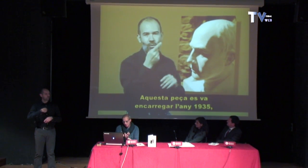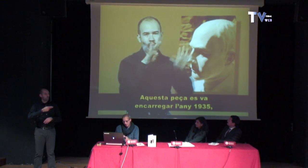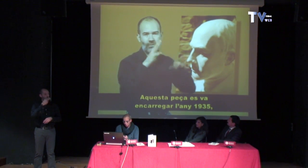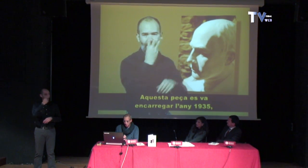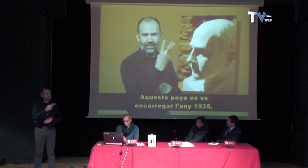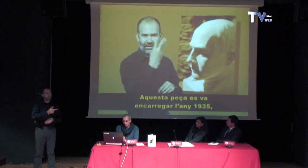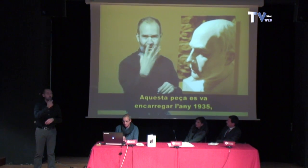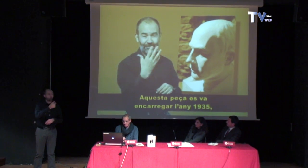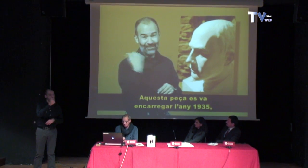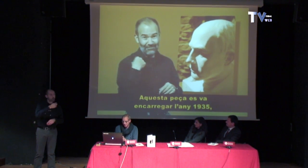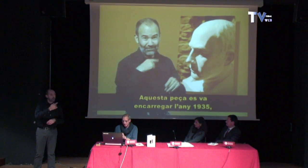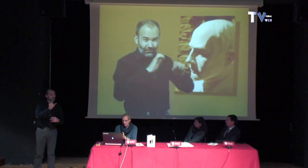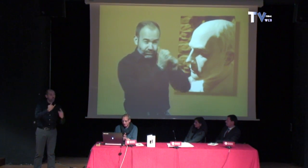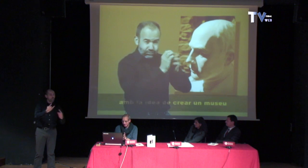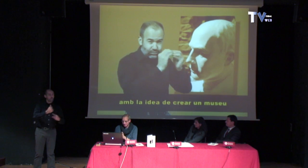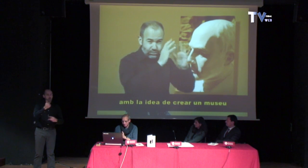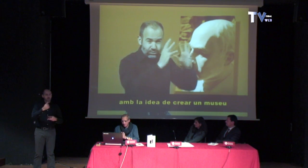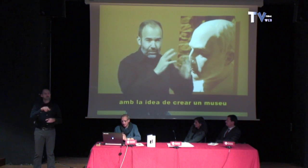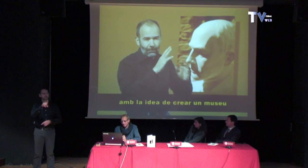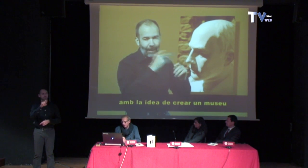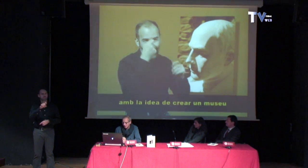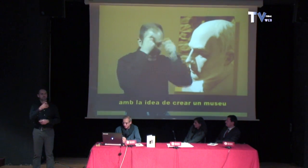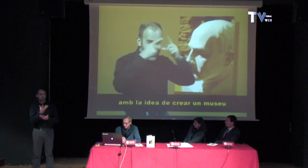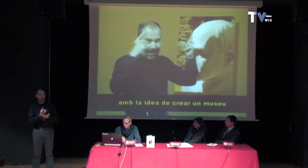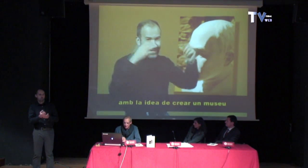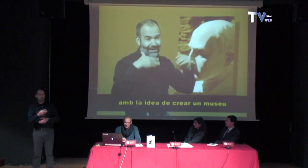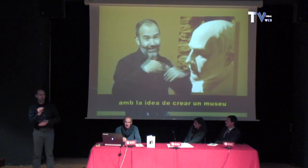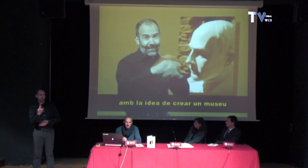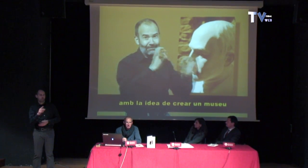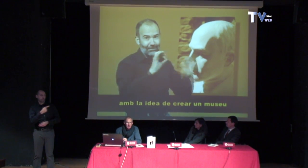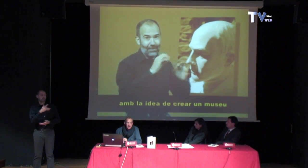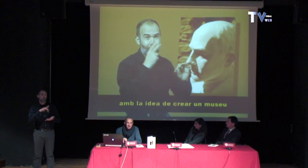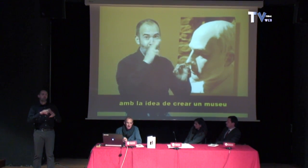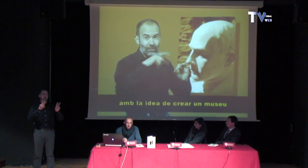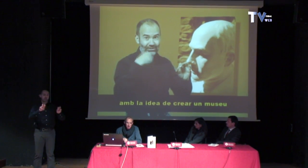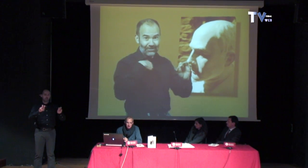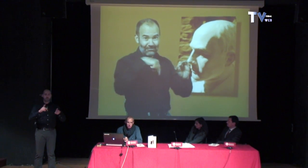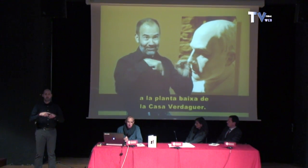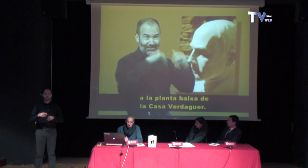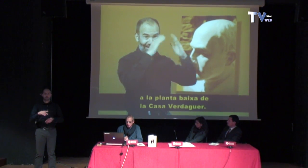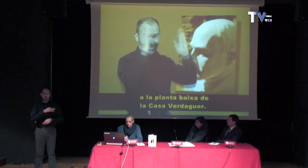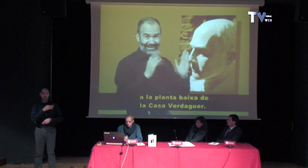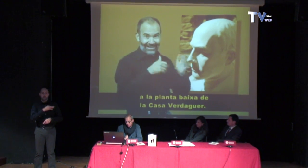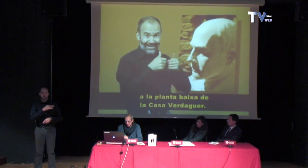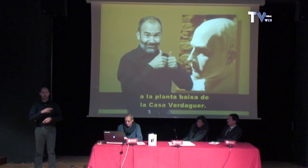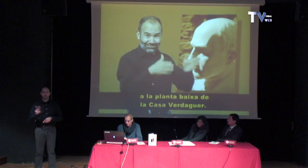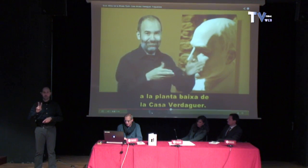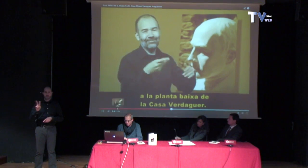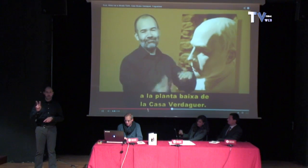a una o altra peça. En aquest cas, ens parla de Jacinta Bernagel i aleshores, doncs bé, aquesta,